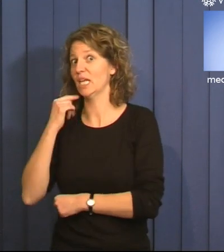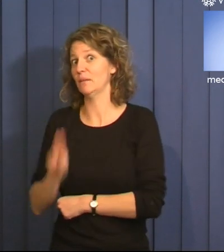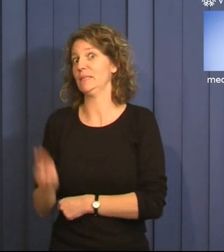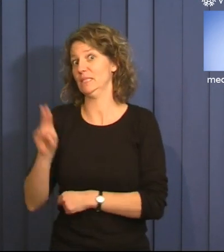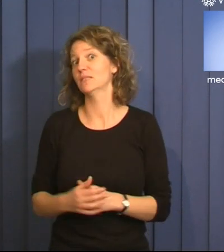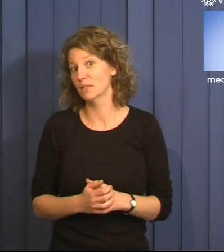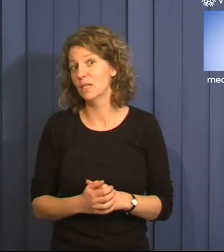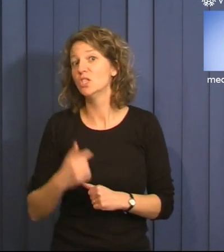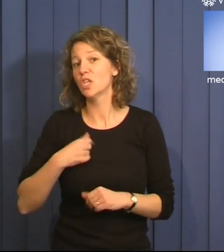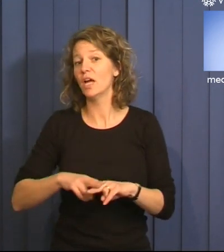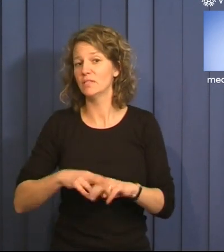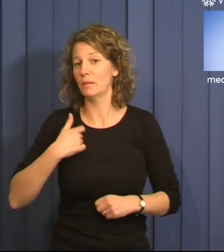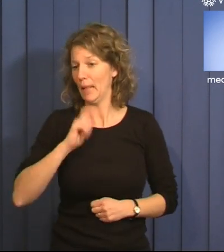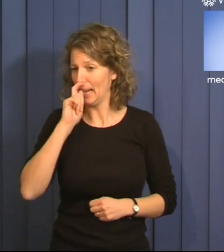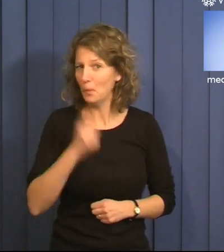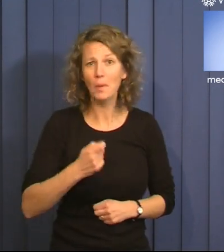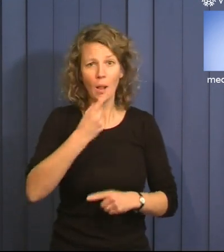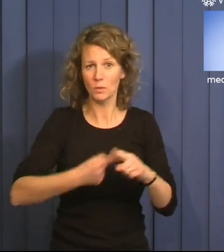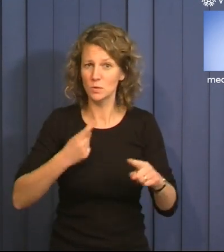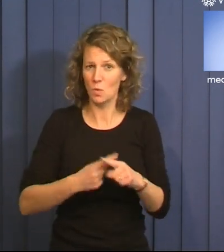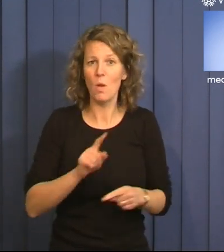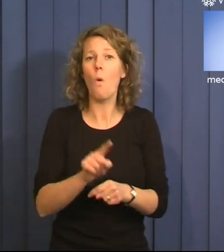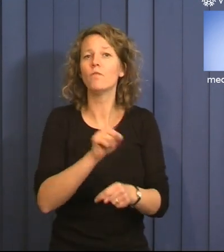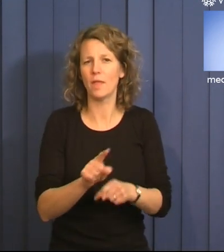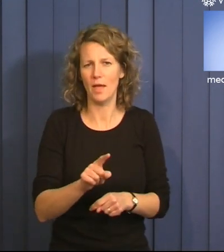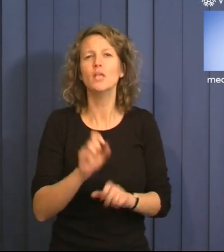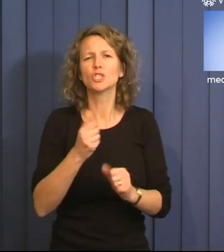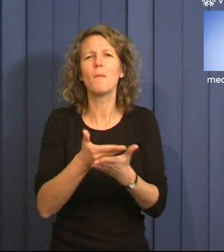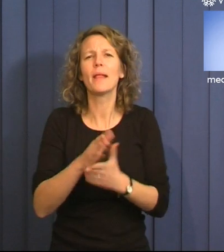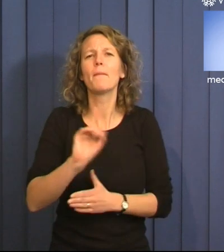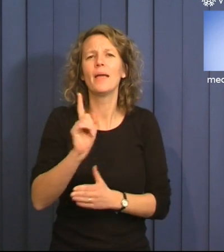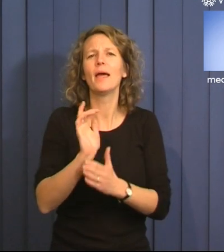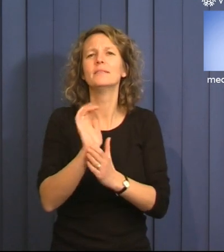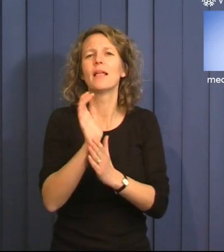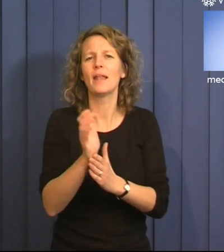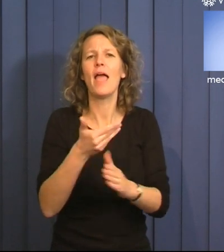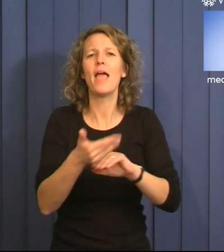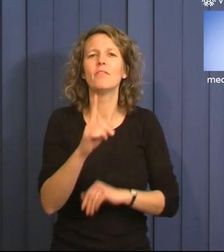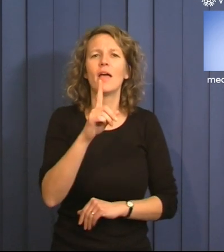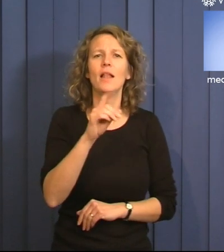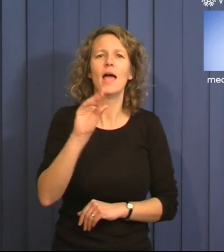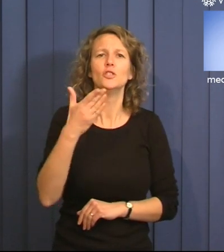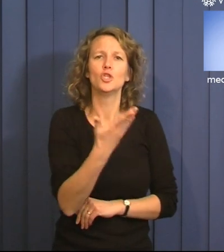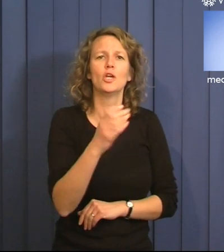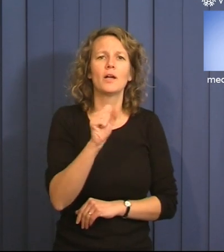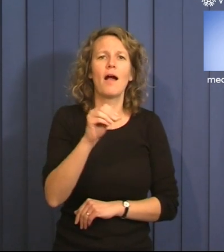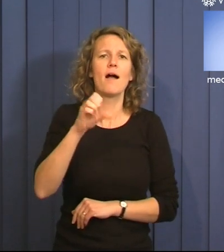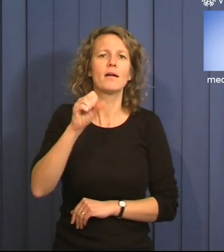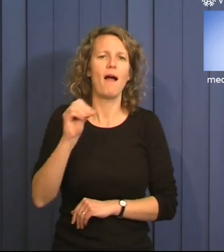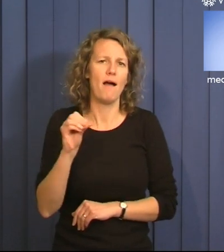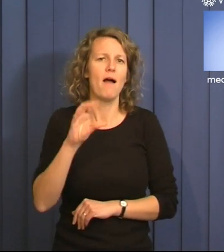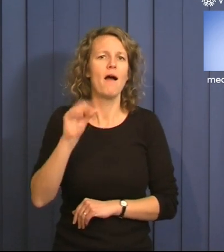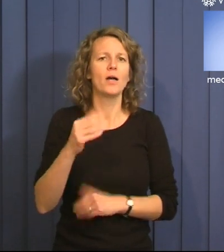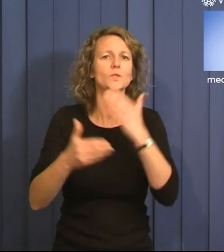Och jag har känt mig både blåst och sårad. Men det tänkte jag faktiskt berätta lite mer om när Lady Gaga har sjungit klart Bad